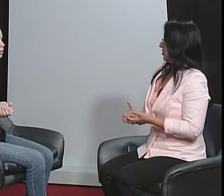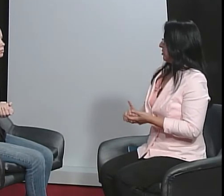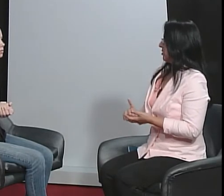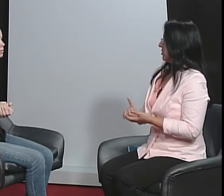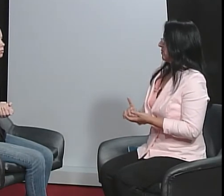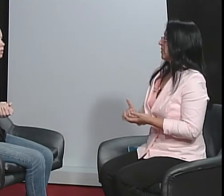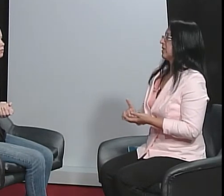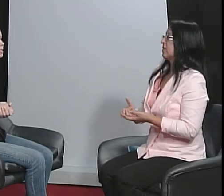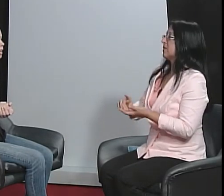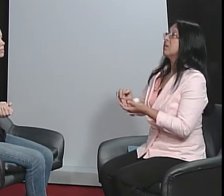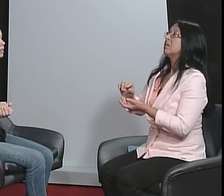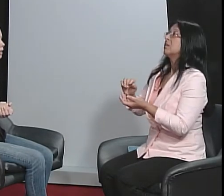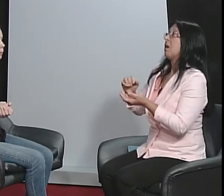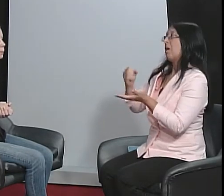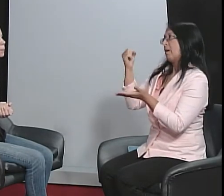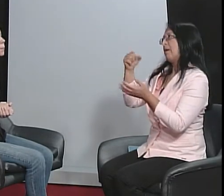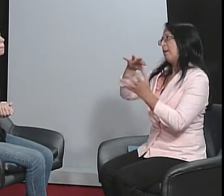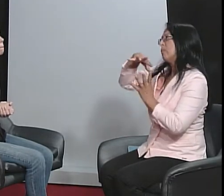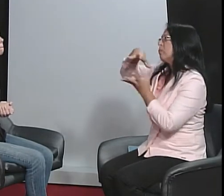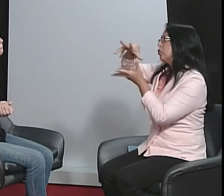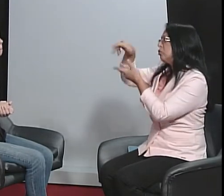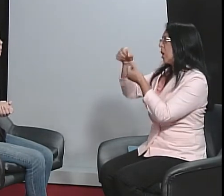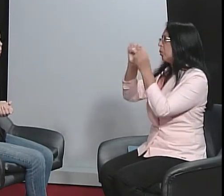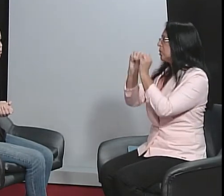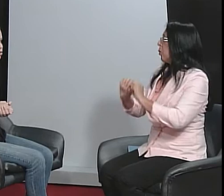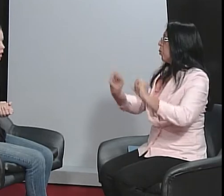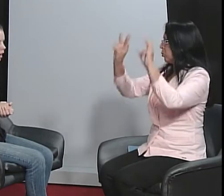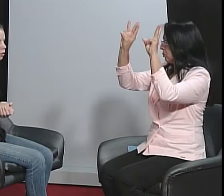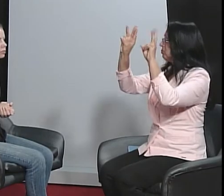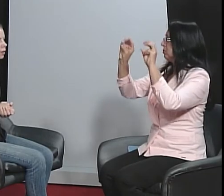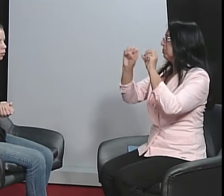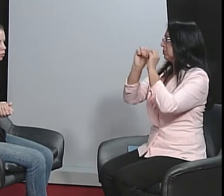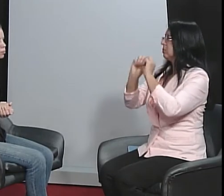com Deficiência, né? Mundial, da ONU.